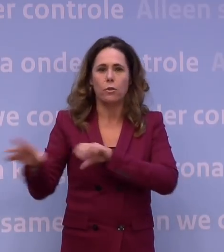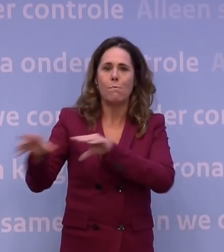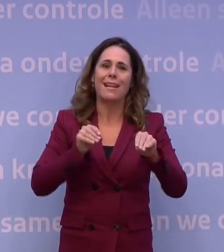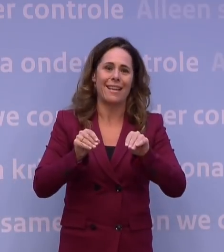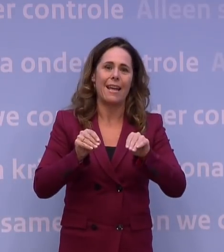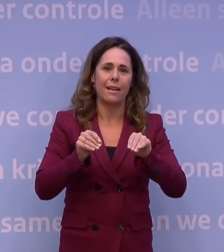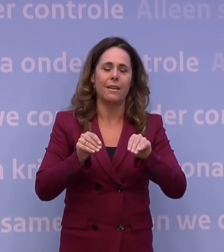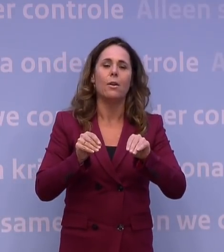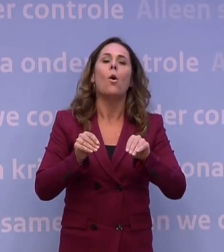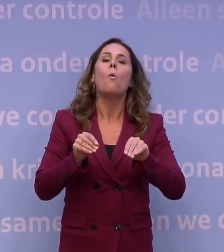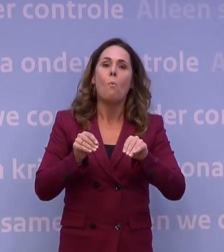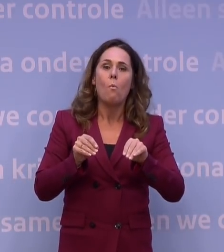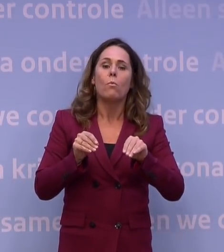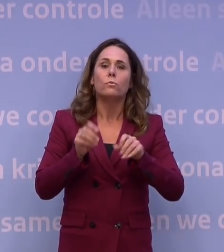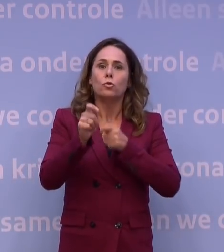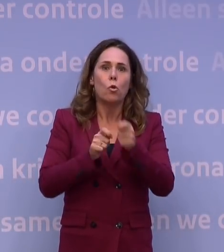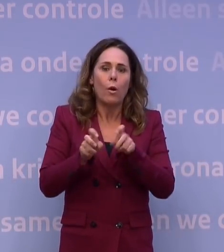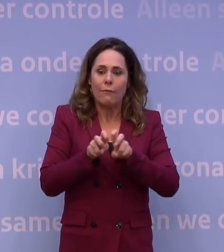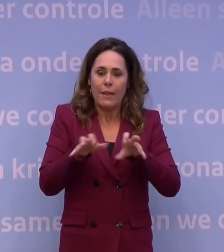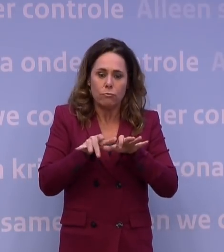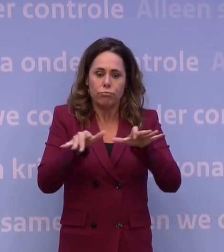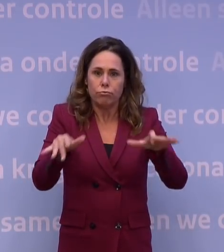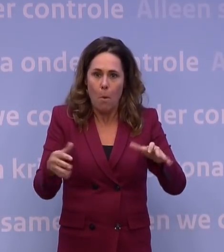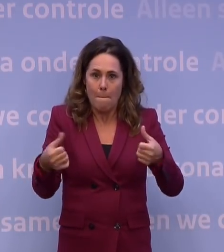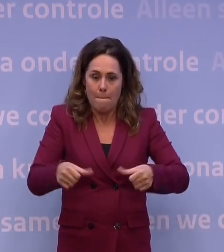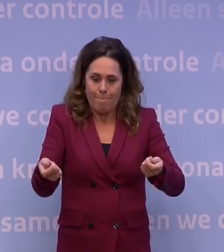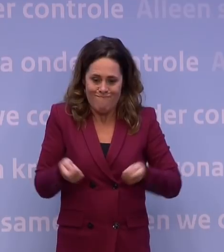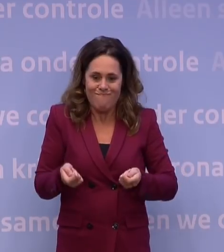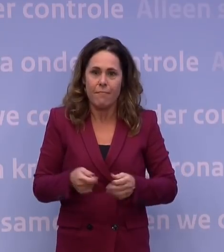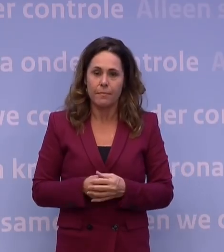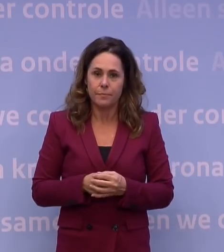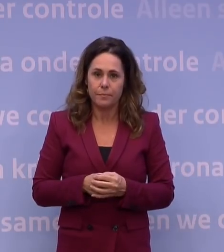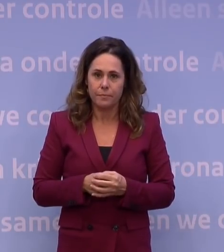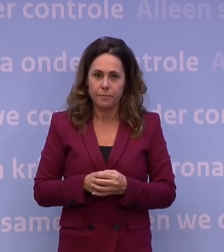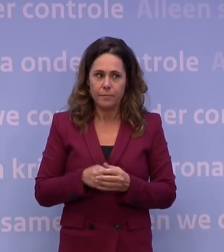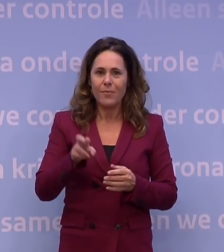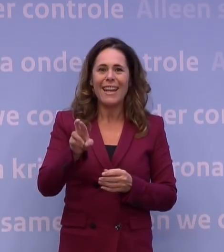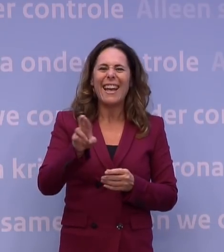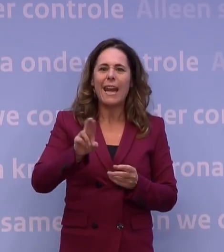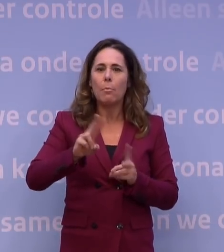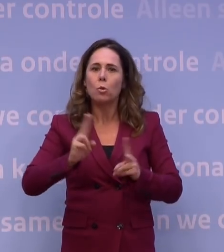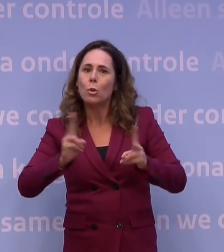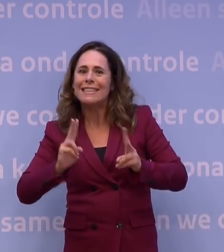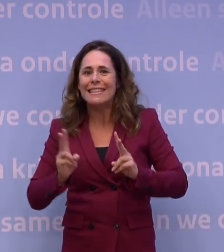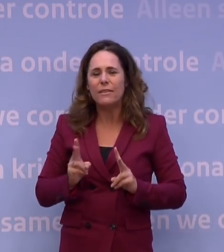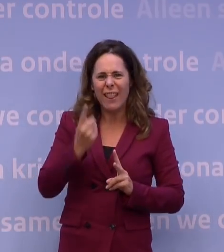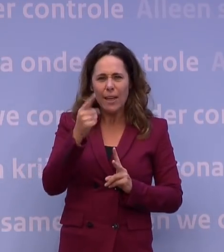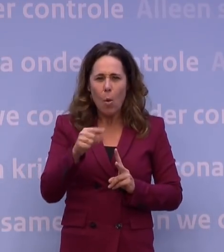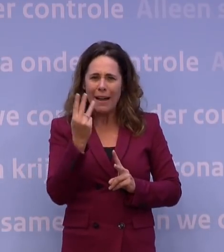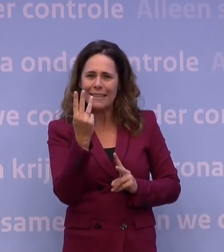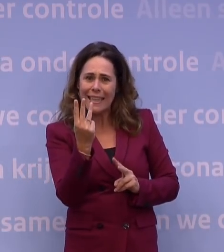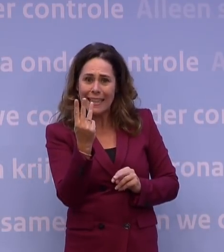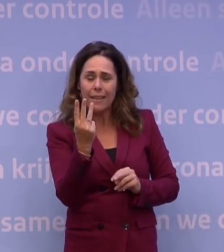weer voor het virus uit te werken en het daarmee juist de kop in te drukken. En nogmaals, die reproductiefactor van 1,3, dat is eigenlijk